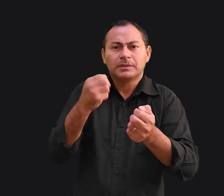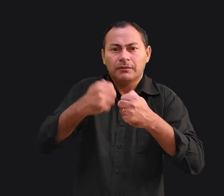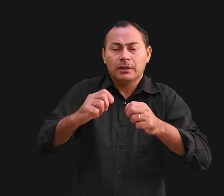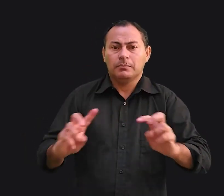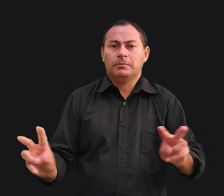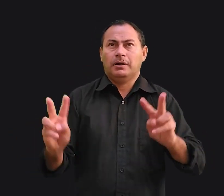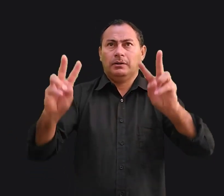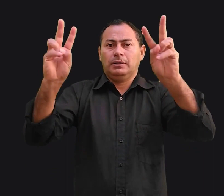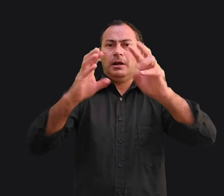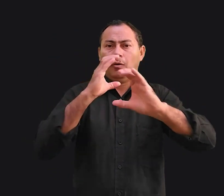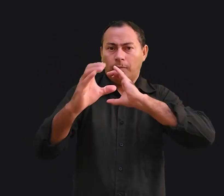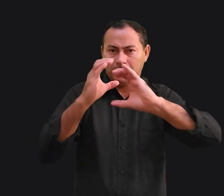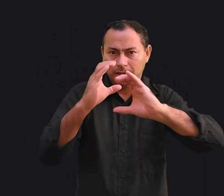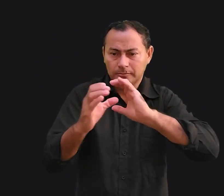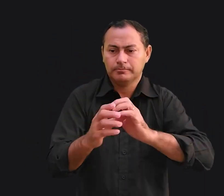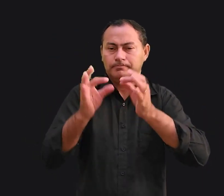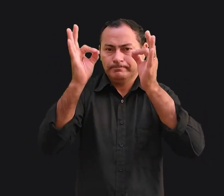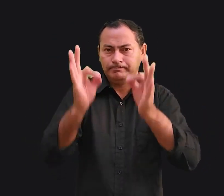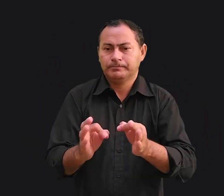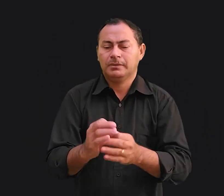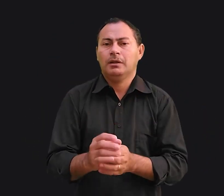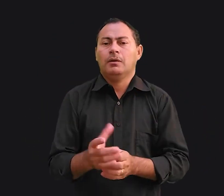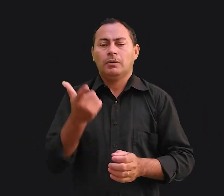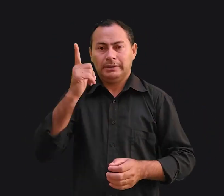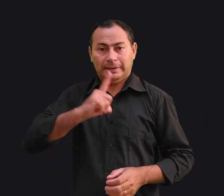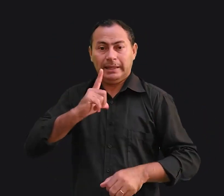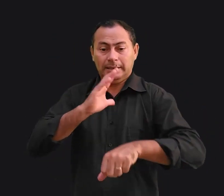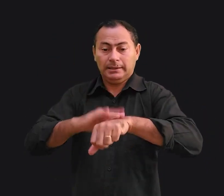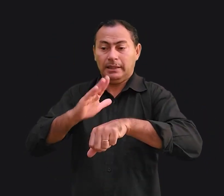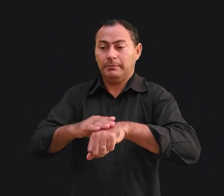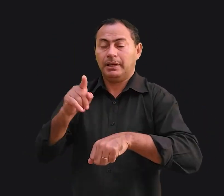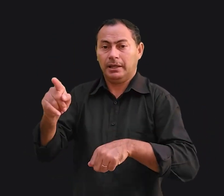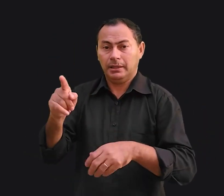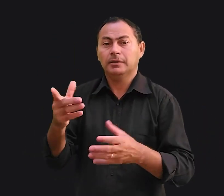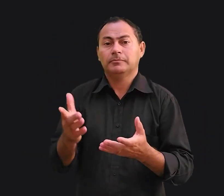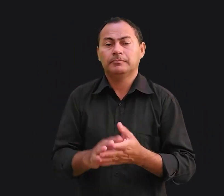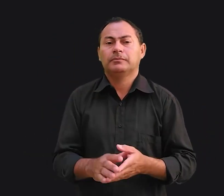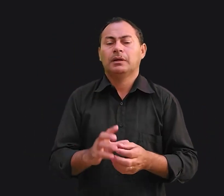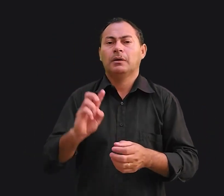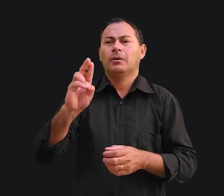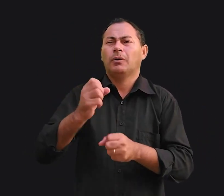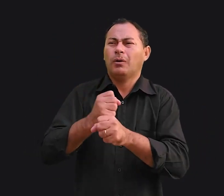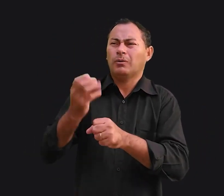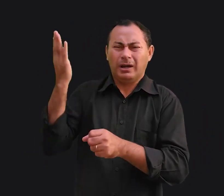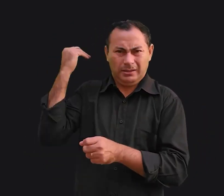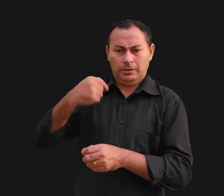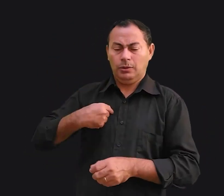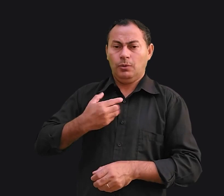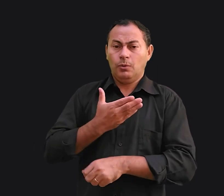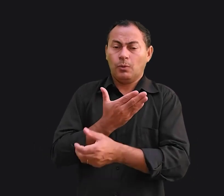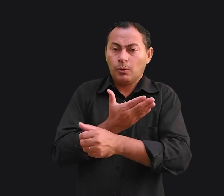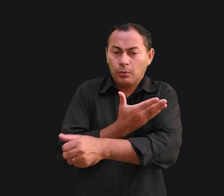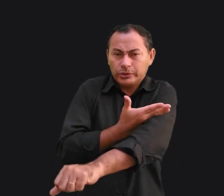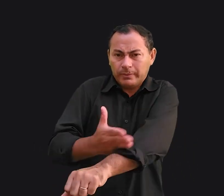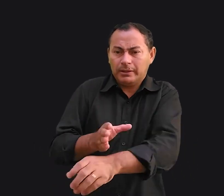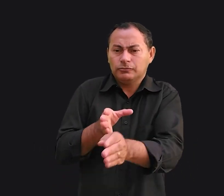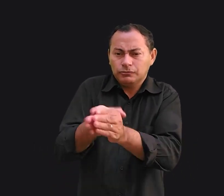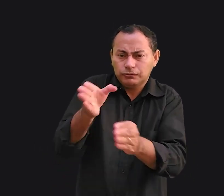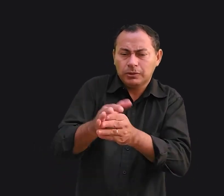Devemos valorizar a comunicação o suficiente para arrumar tempo para ela. Há uns anos, eu costumava dar muito aconselhamento matrimonial.